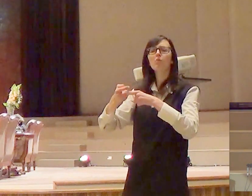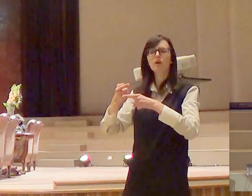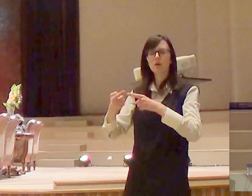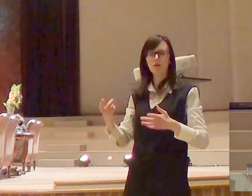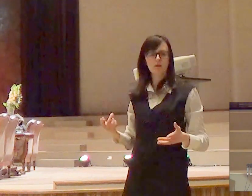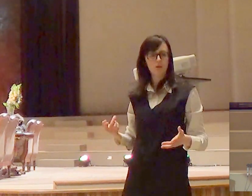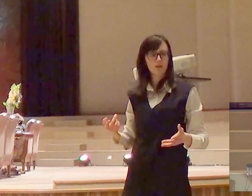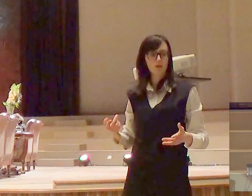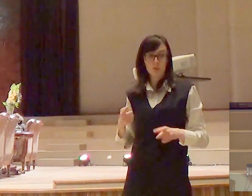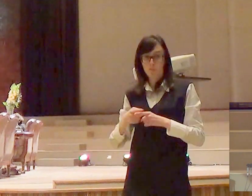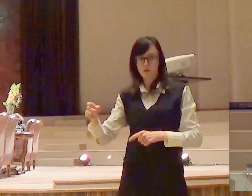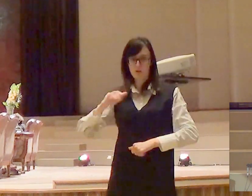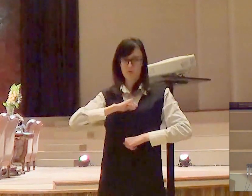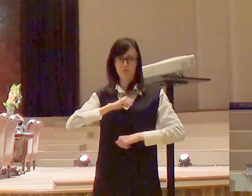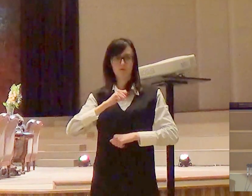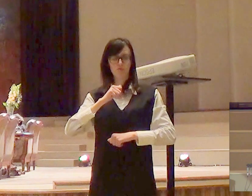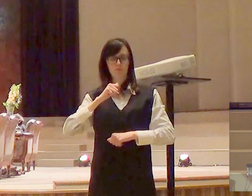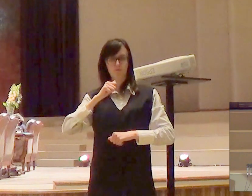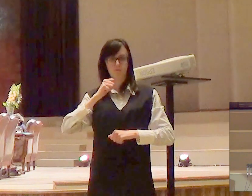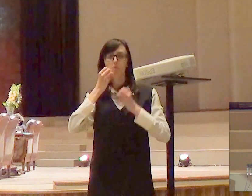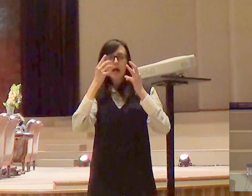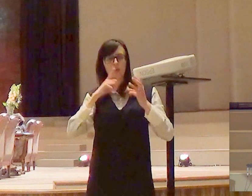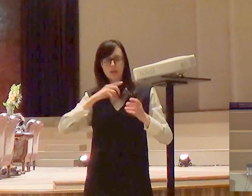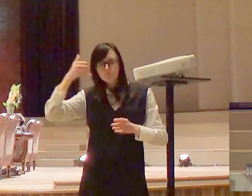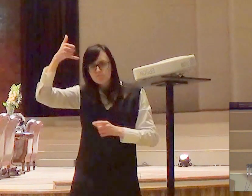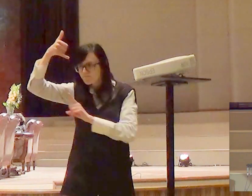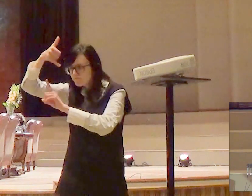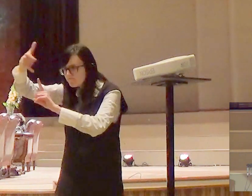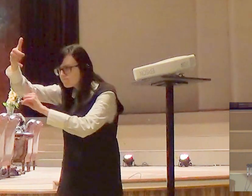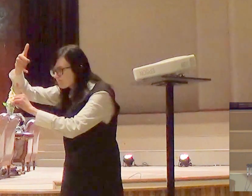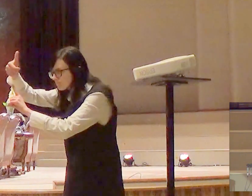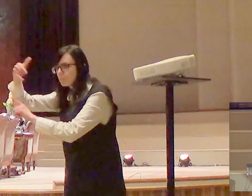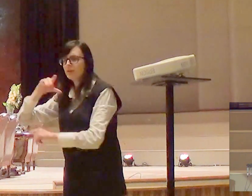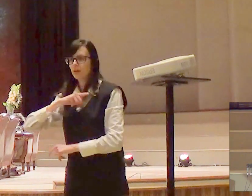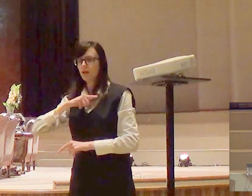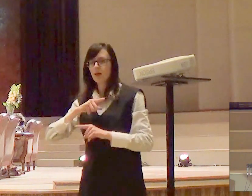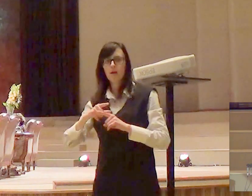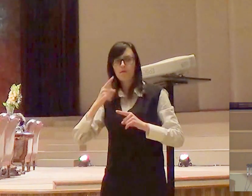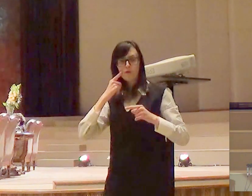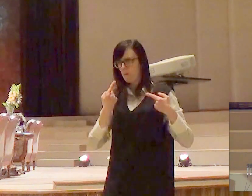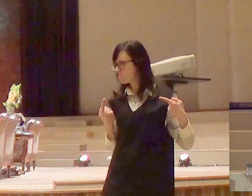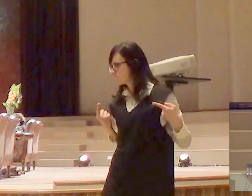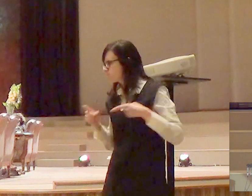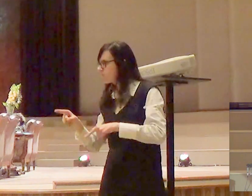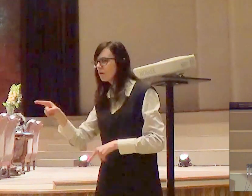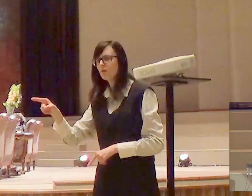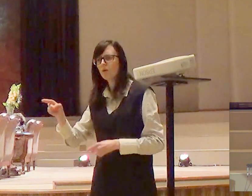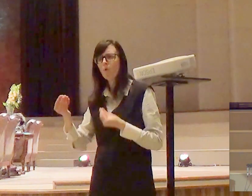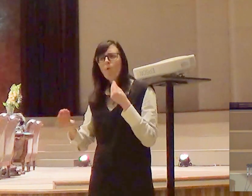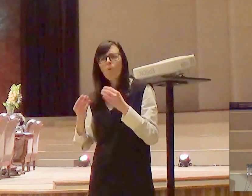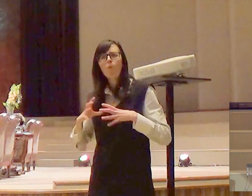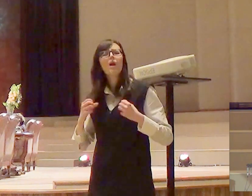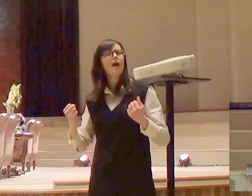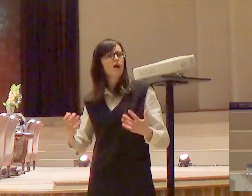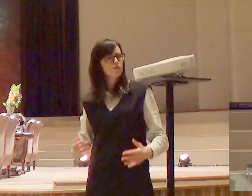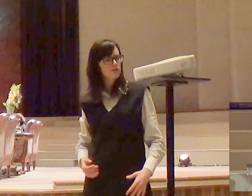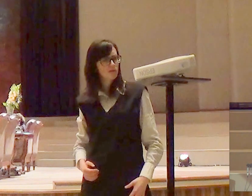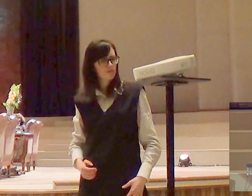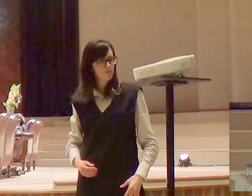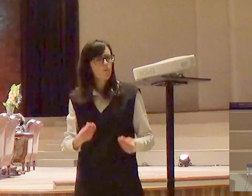É interessante que quando a gente chega nessa fase da rebelião, nós já temos